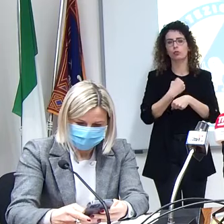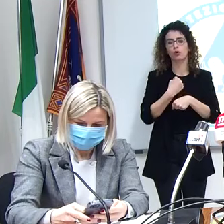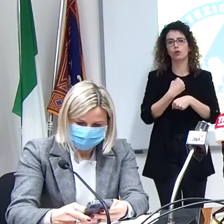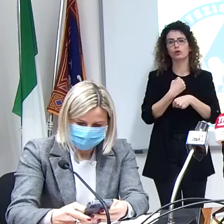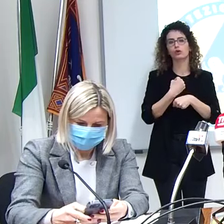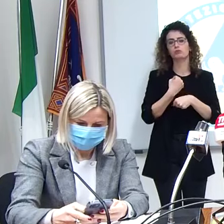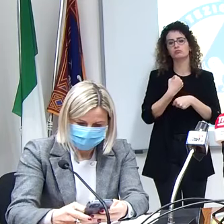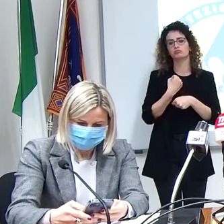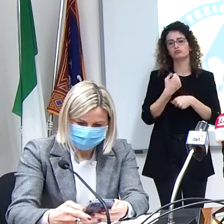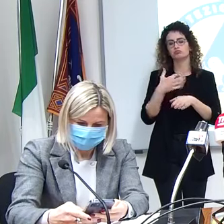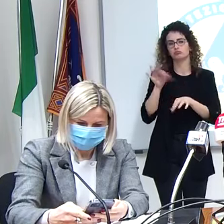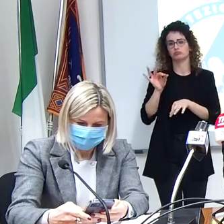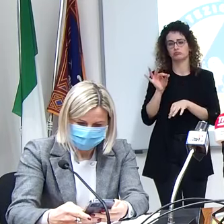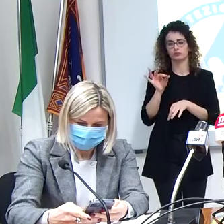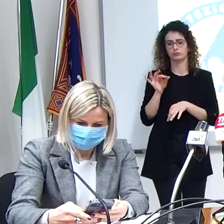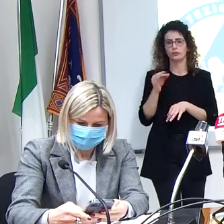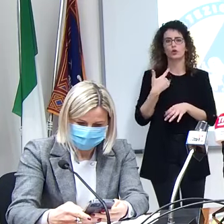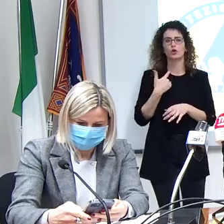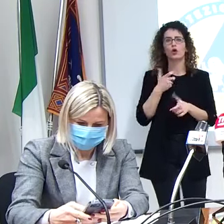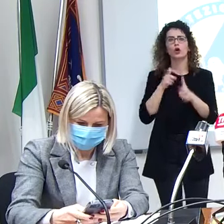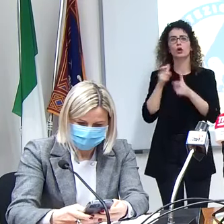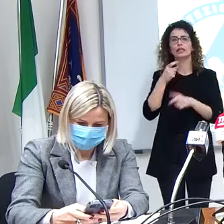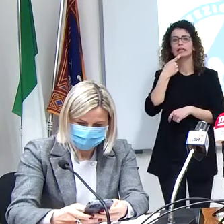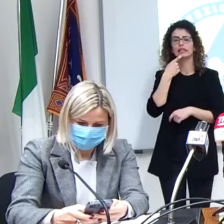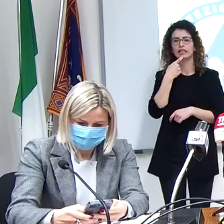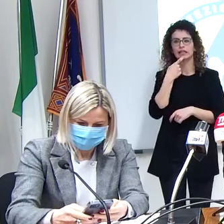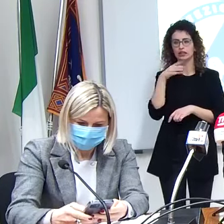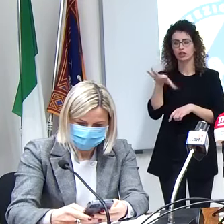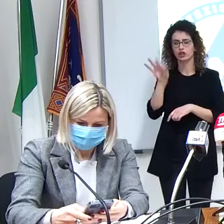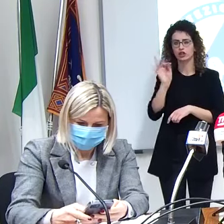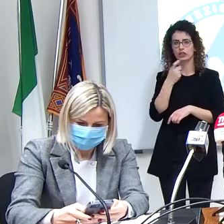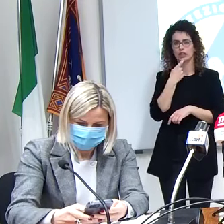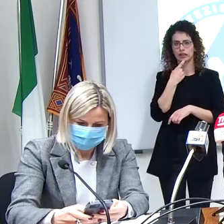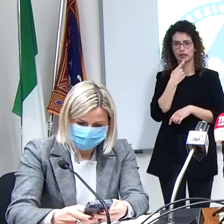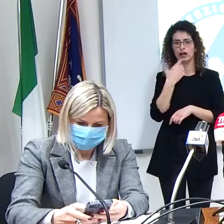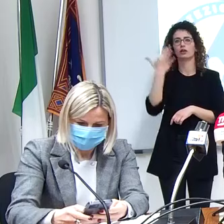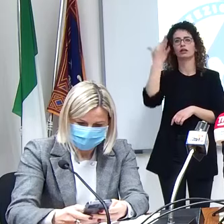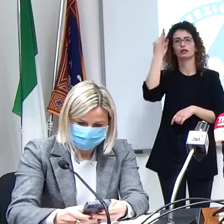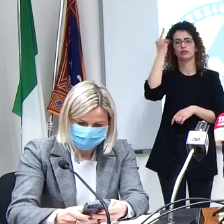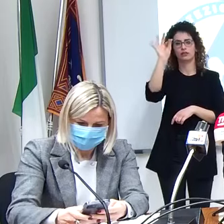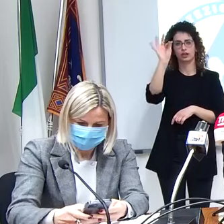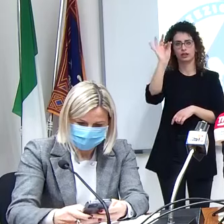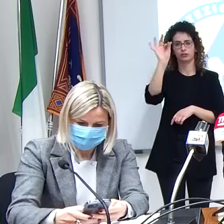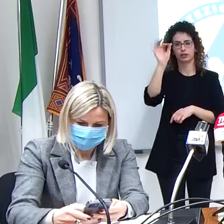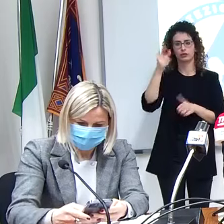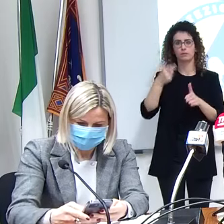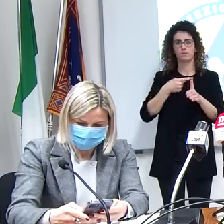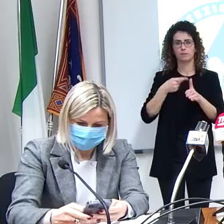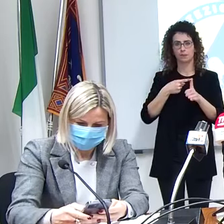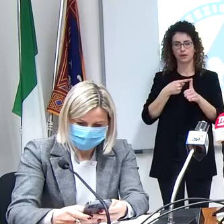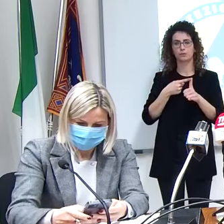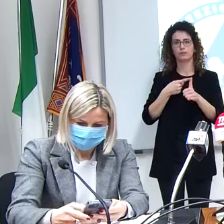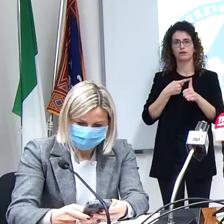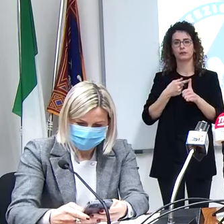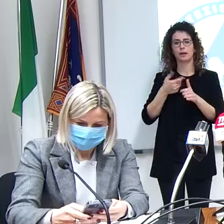chi abbiamo contattato noi i nostri riferimenti sono stati gli infettivologi